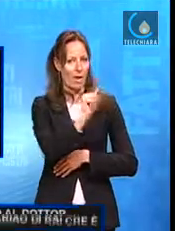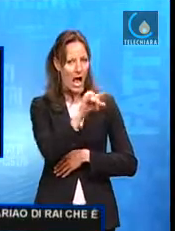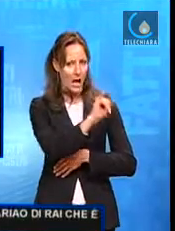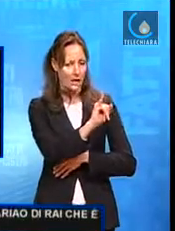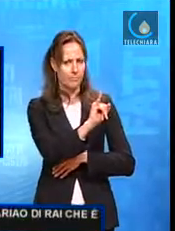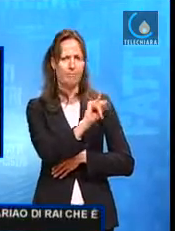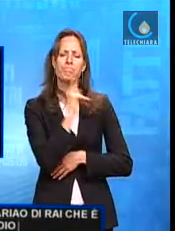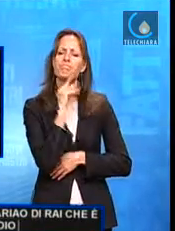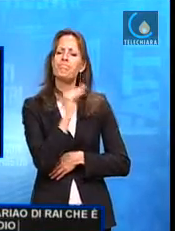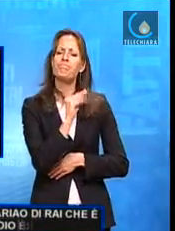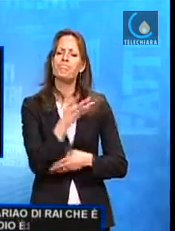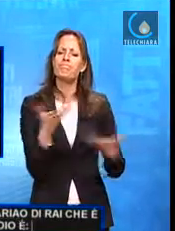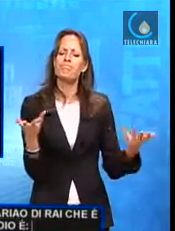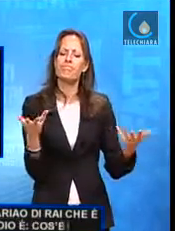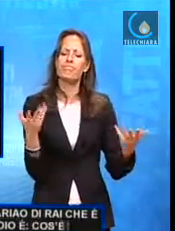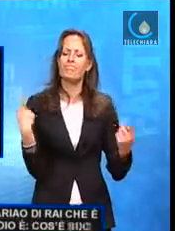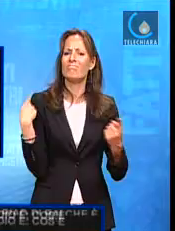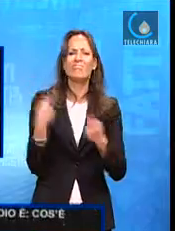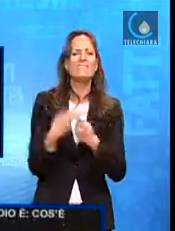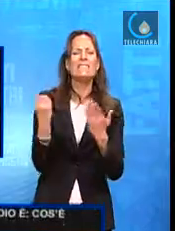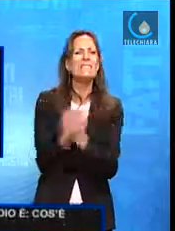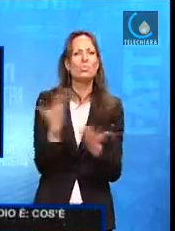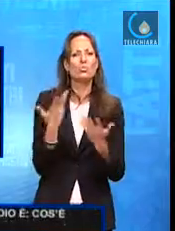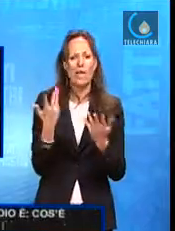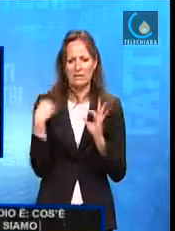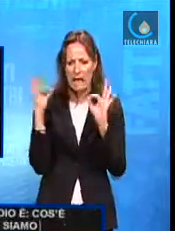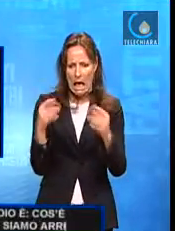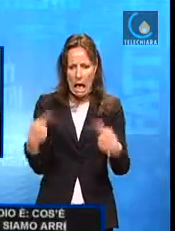cosa è successo e perché siamo arrivati a questo punto?